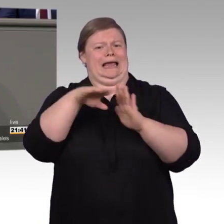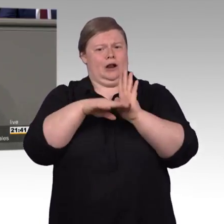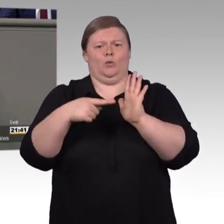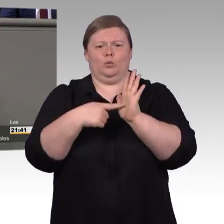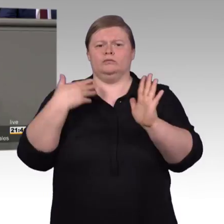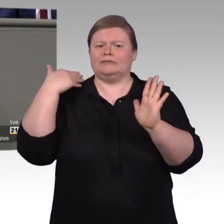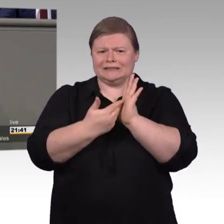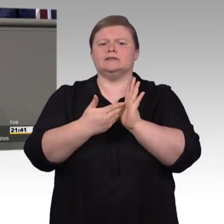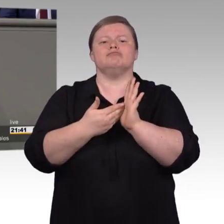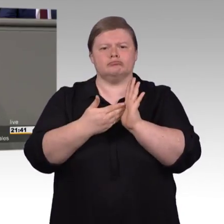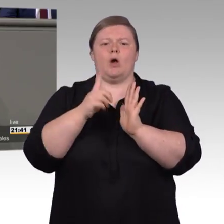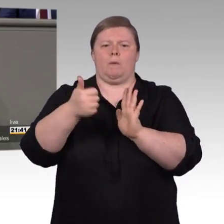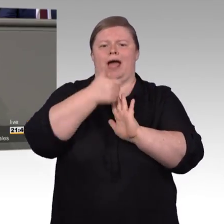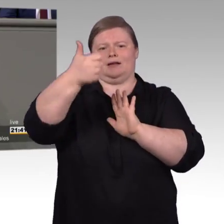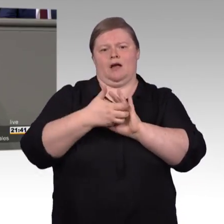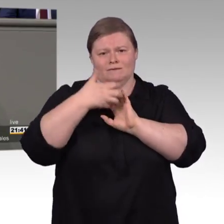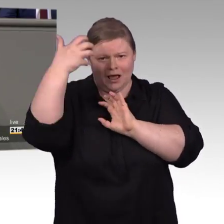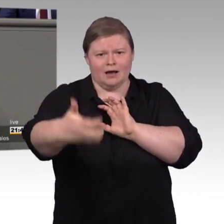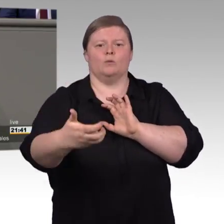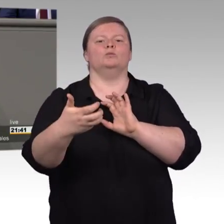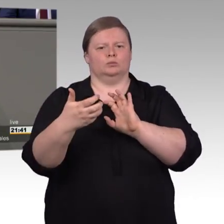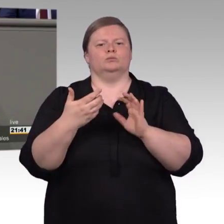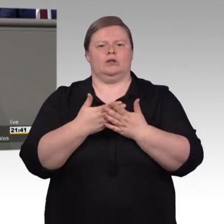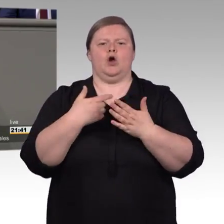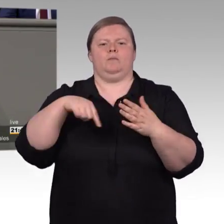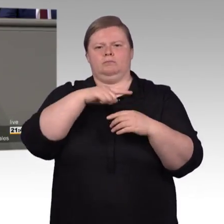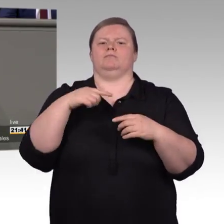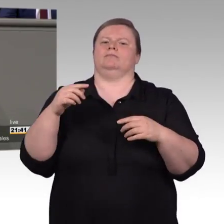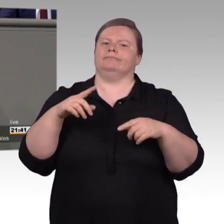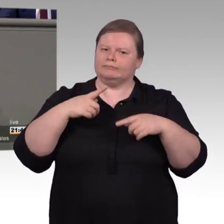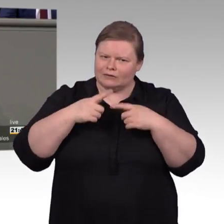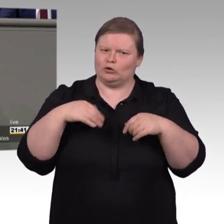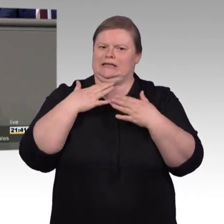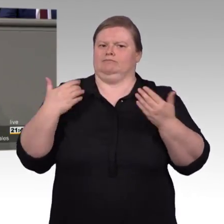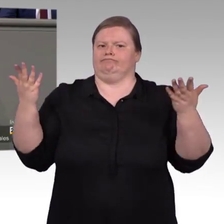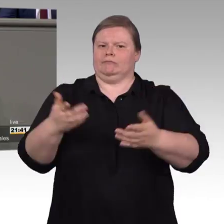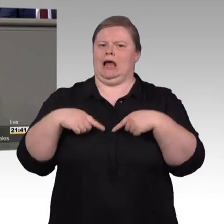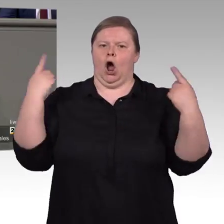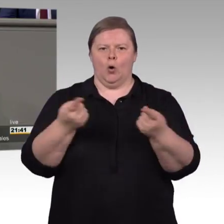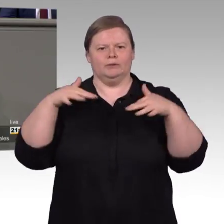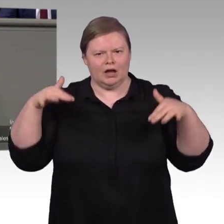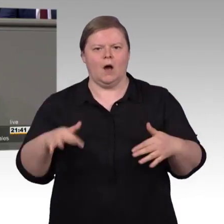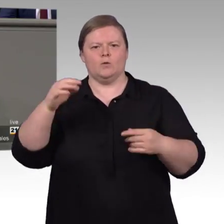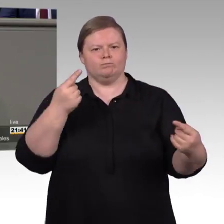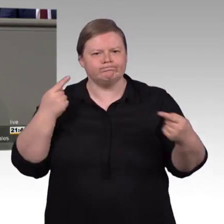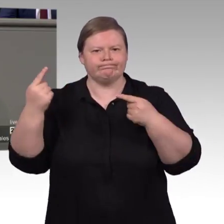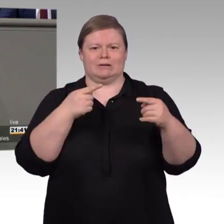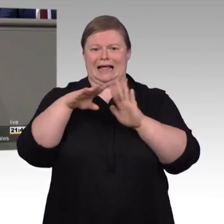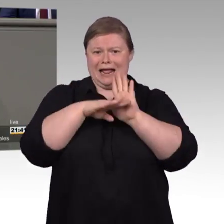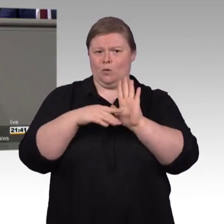Und noch ein wichtiger Punkt. Die Sonderregelung zum Saisonkurzarbeitergeld im Gerüstbauerhandwerk, die ist schon ausgelaufen zum 31. März 2018.